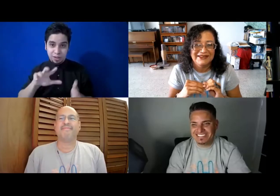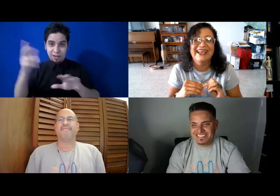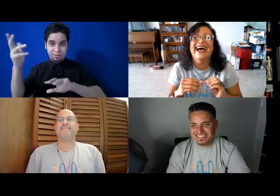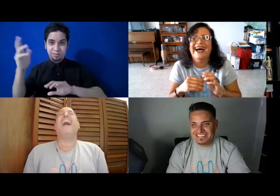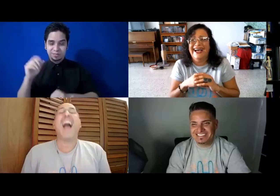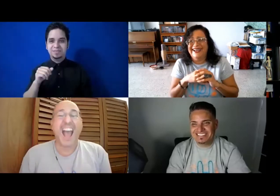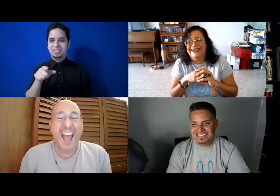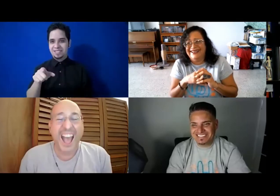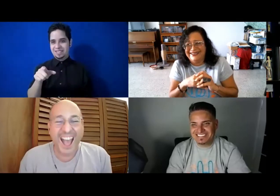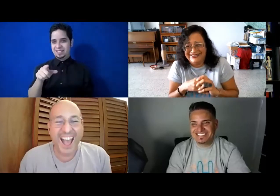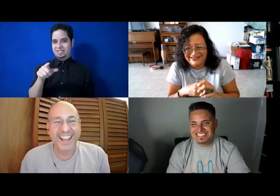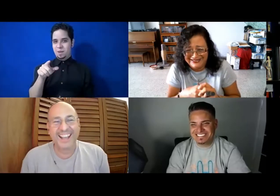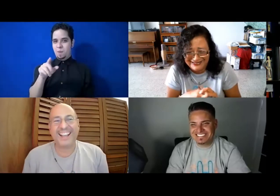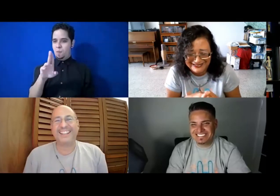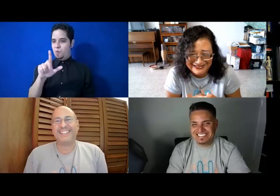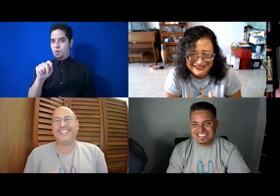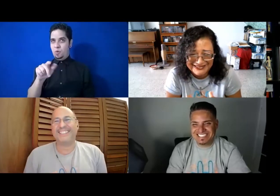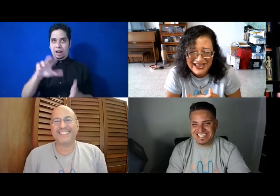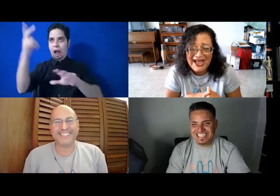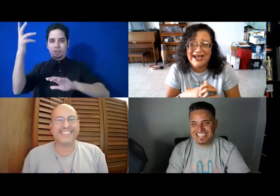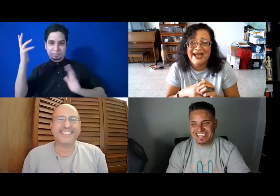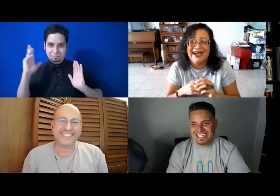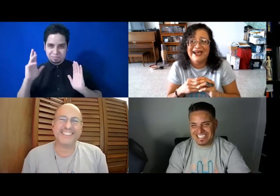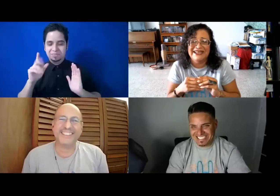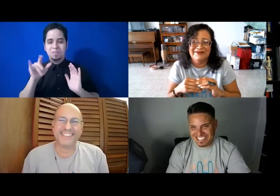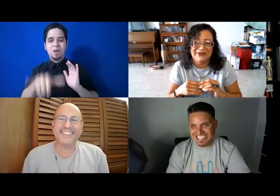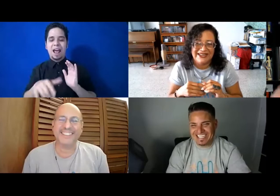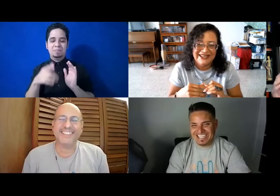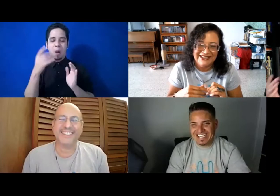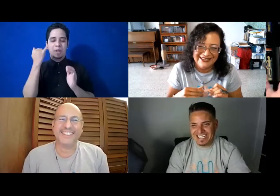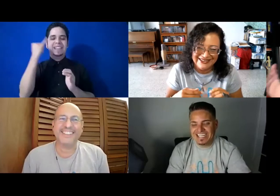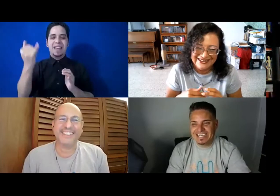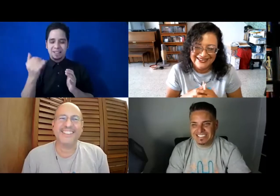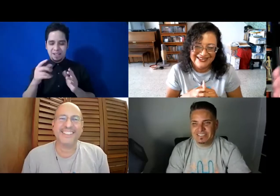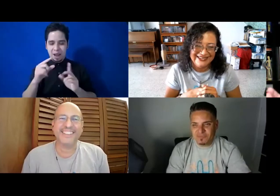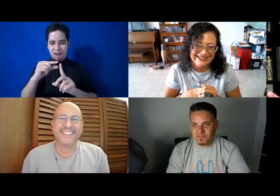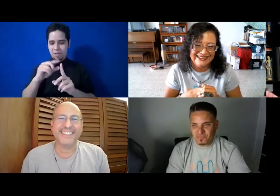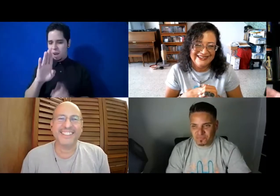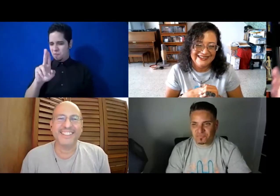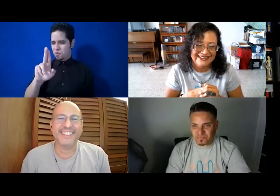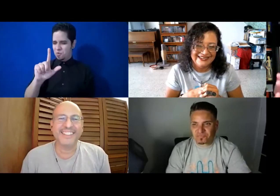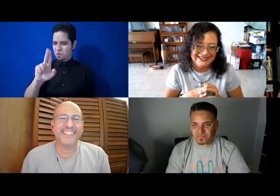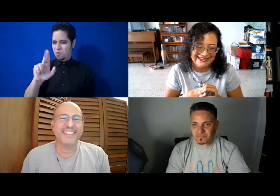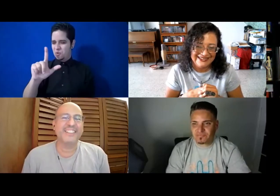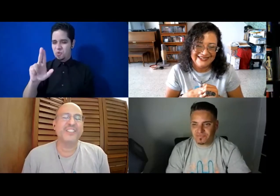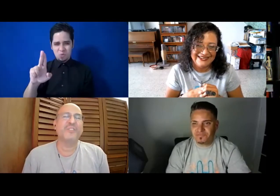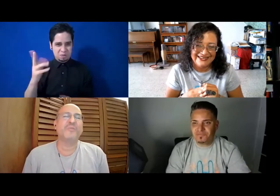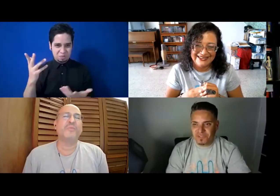reguero. Más o menos, por ahí vamos. ¡Ay, morir! Hay gente que nos ha escrito, que tienen esa misma